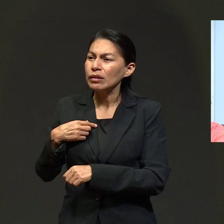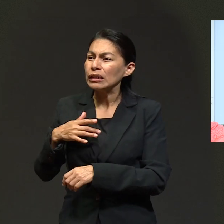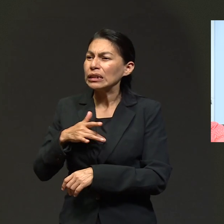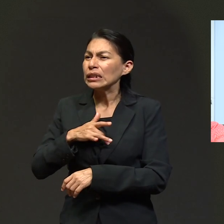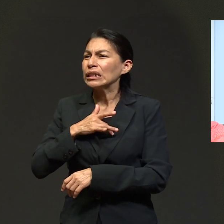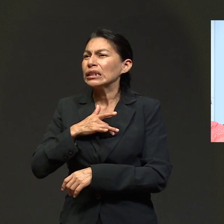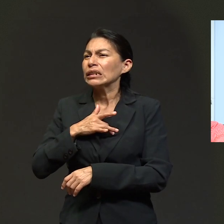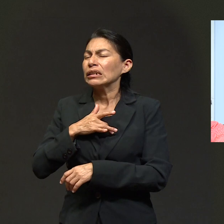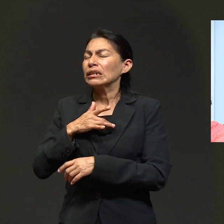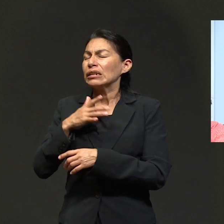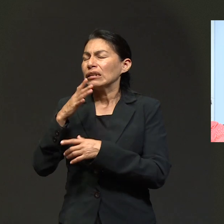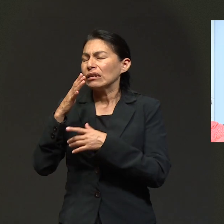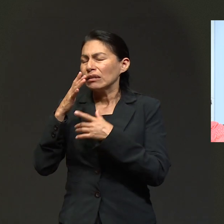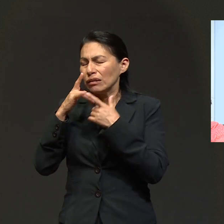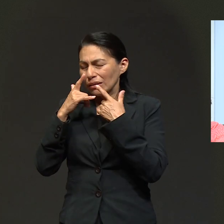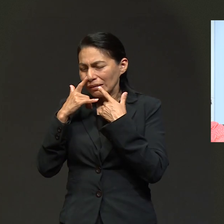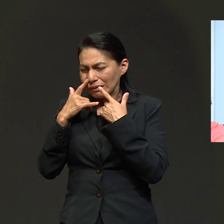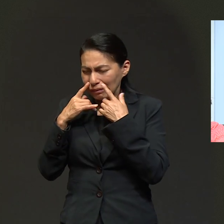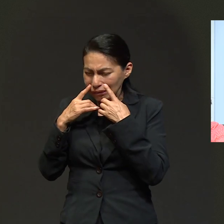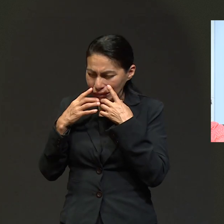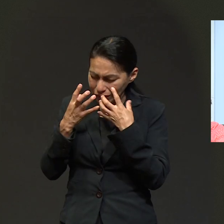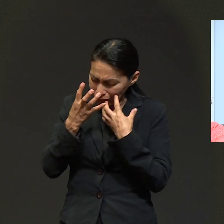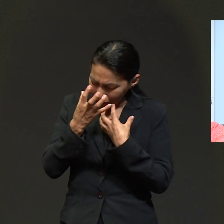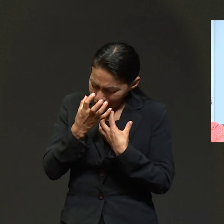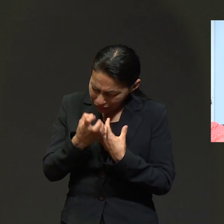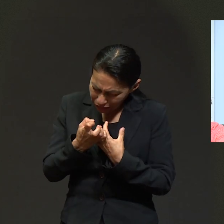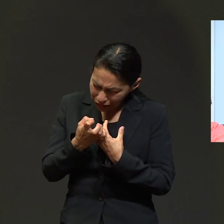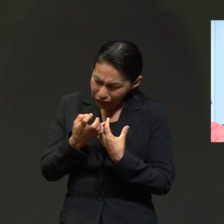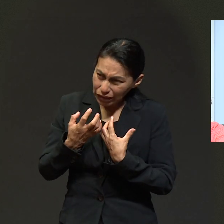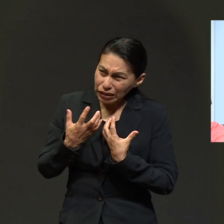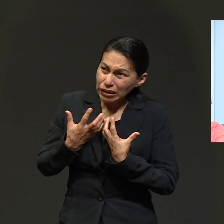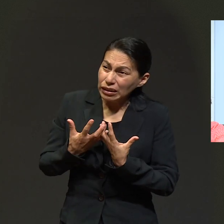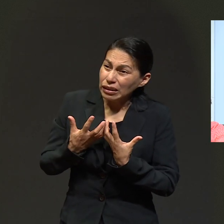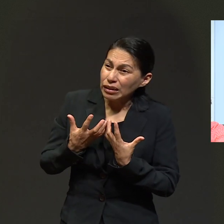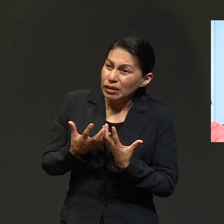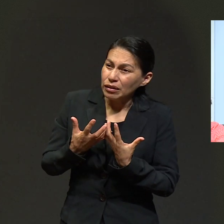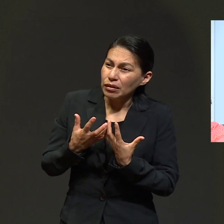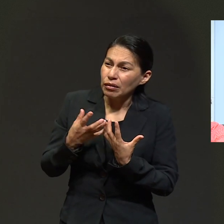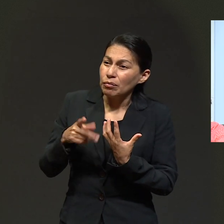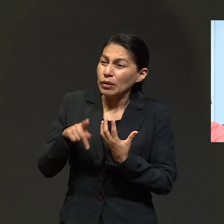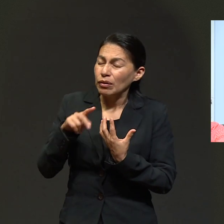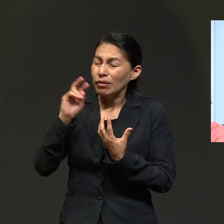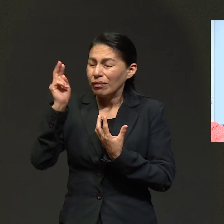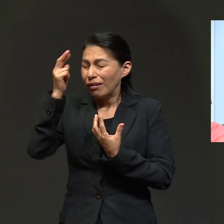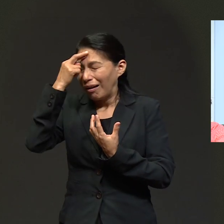que igual me sentí triste, me sentí como, tal vez, como un tipo de ansiedad.